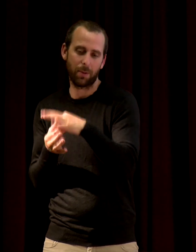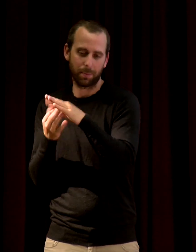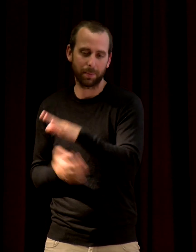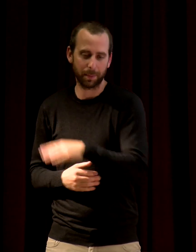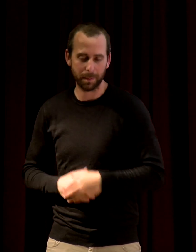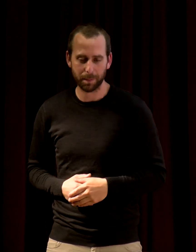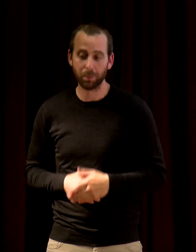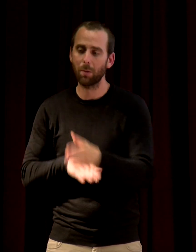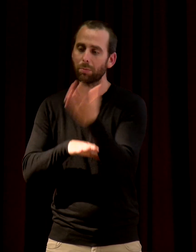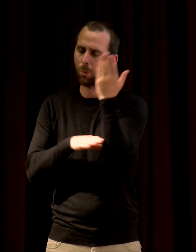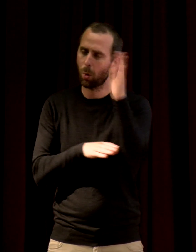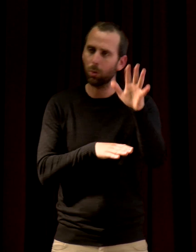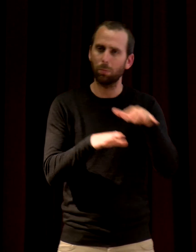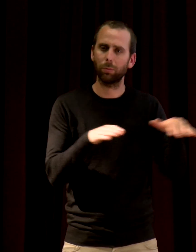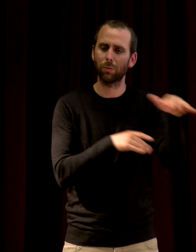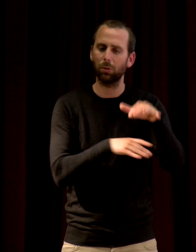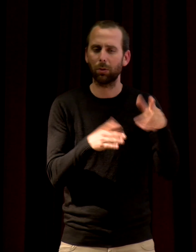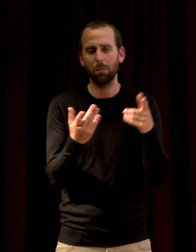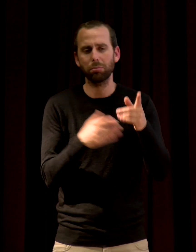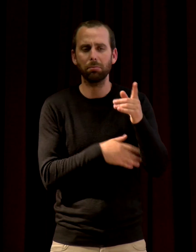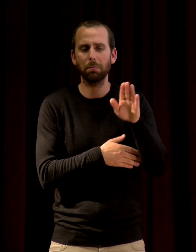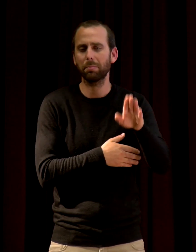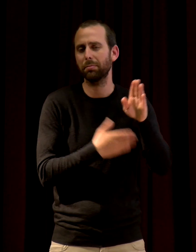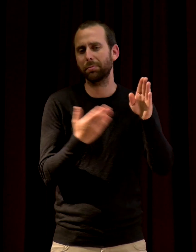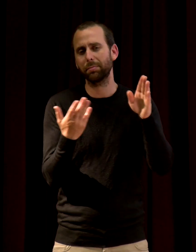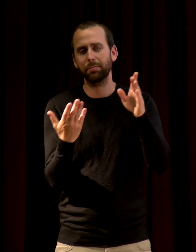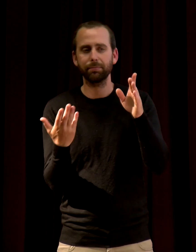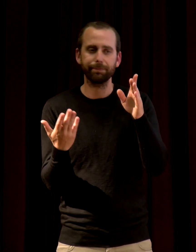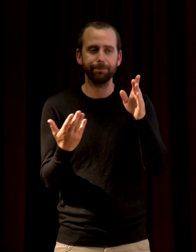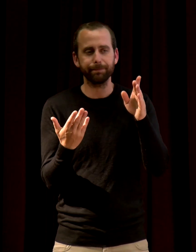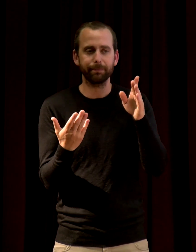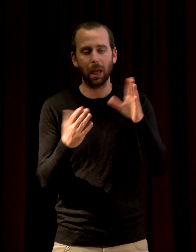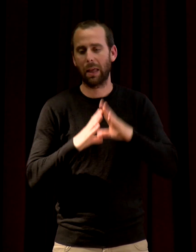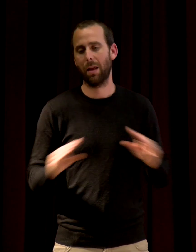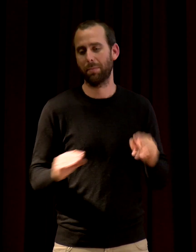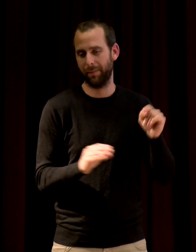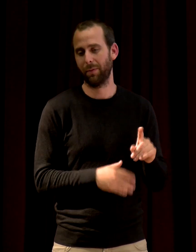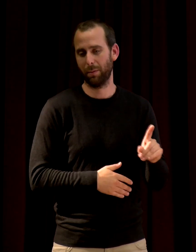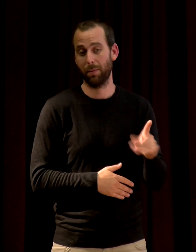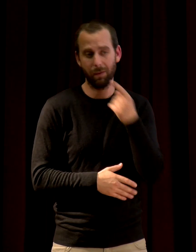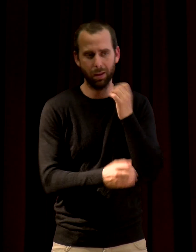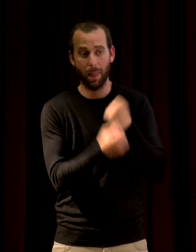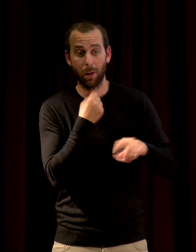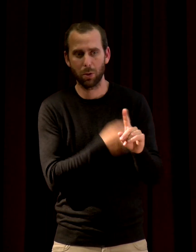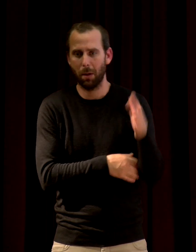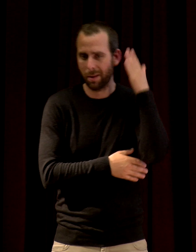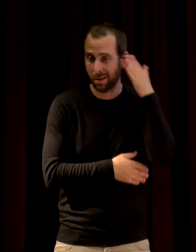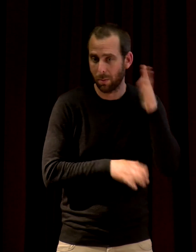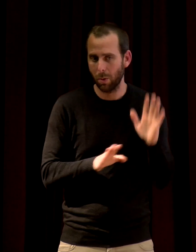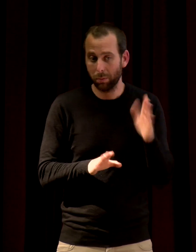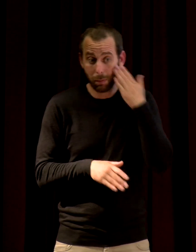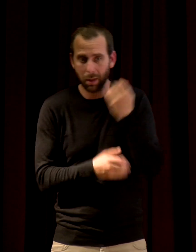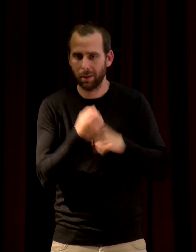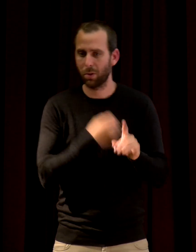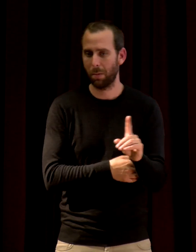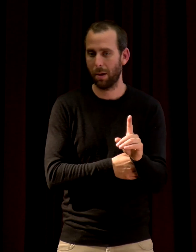des zones dites de quiétude, qui est en fait de ne pas déranger les animaux. Et donc, quand on ne dérange pas, finalement, on demande aussi de